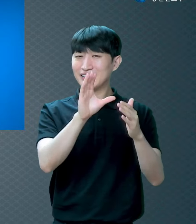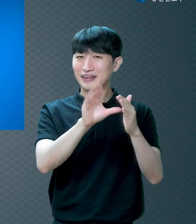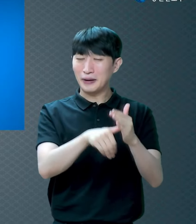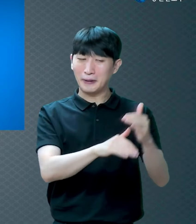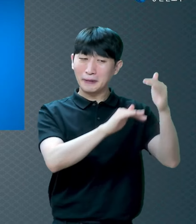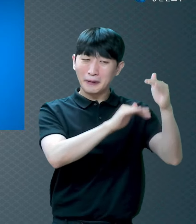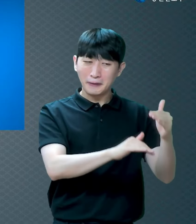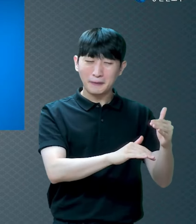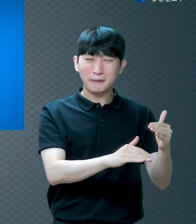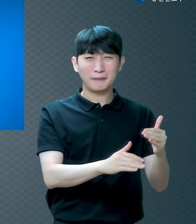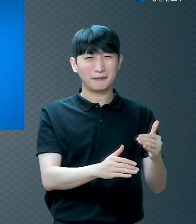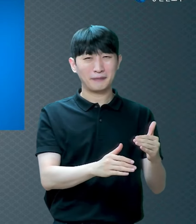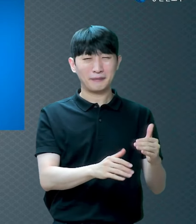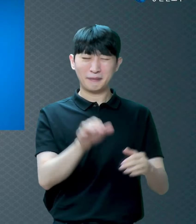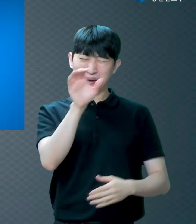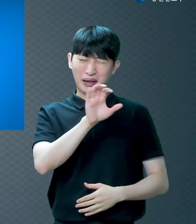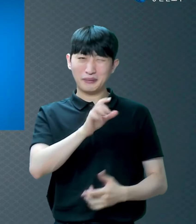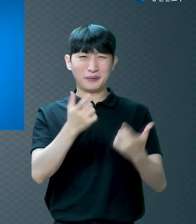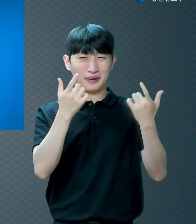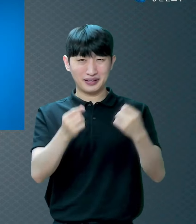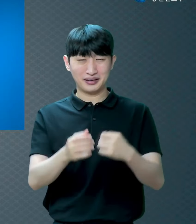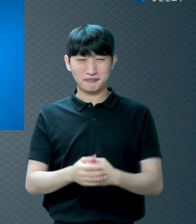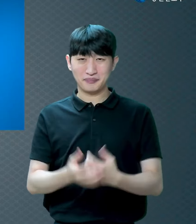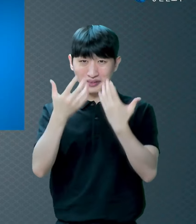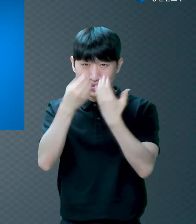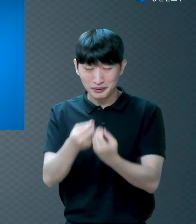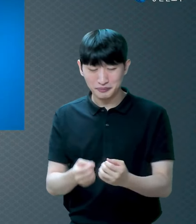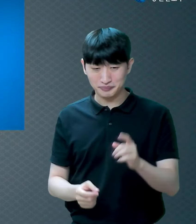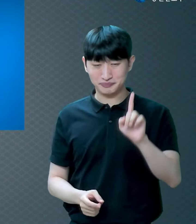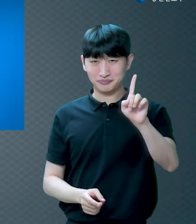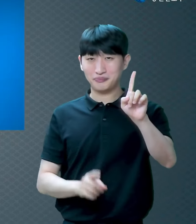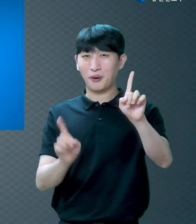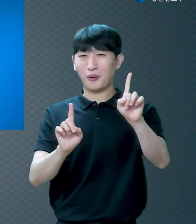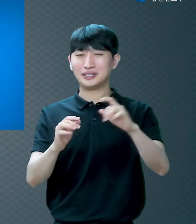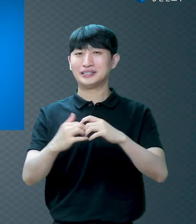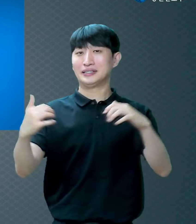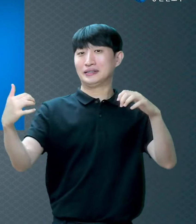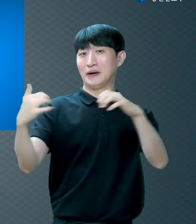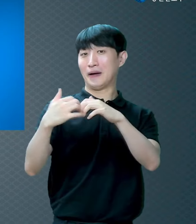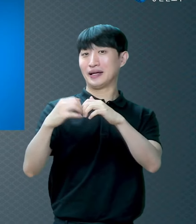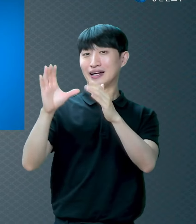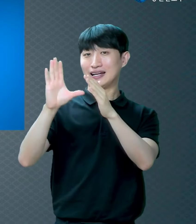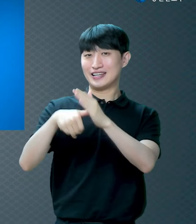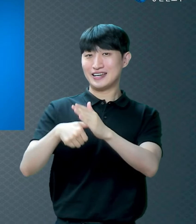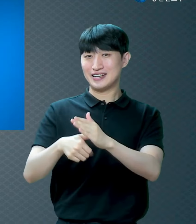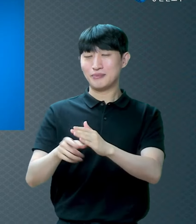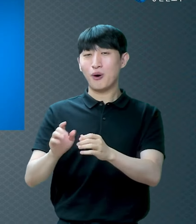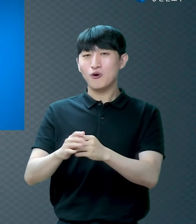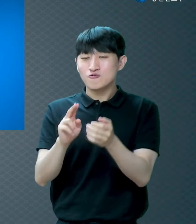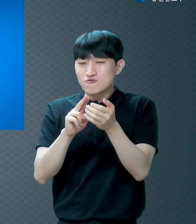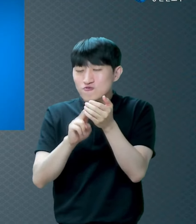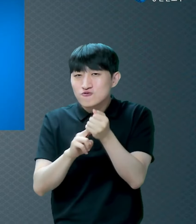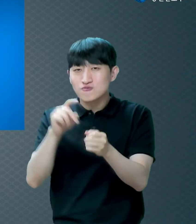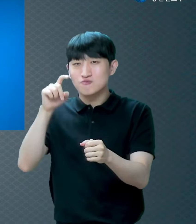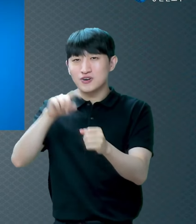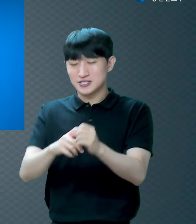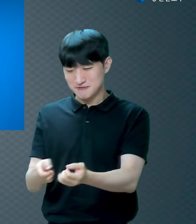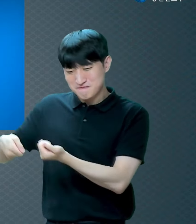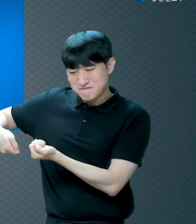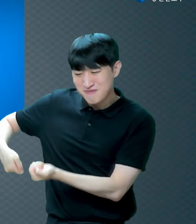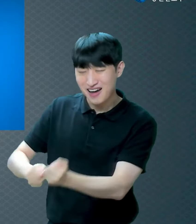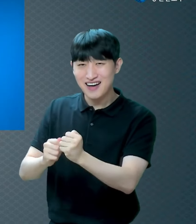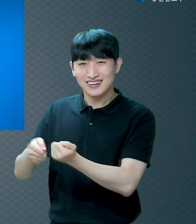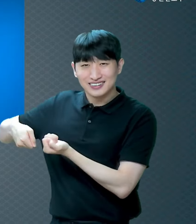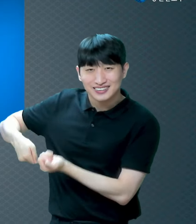하나는 전쟁을 하는데 땅을 파야 됩니다 숨어야 되니까 땅을